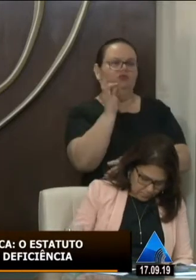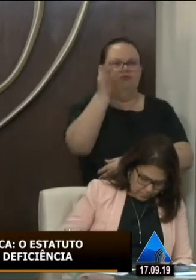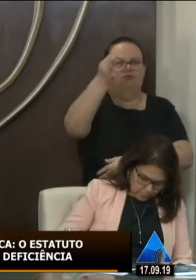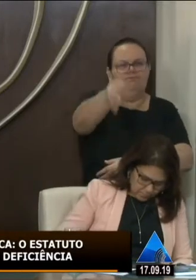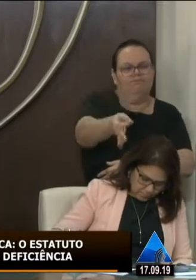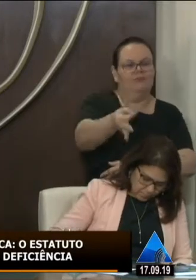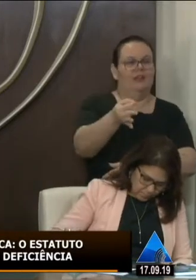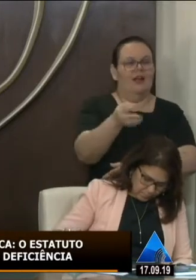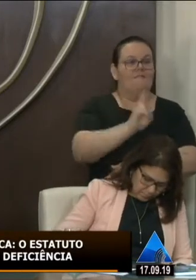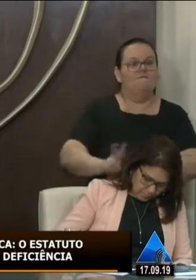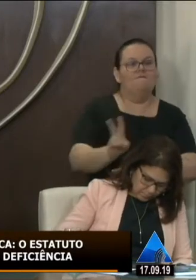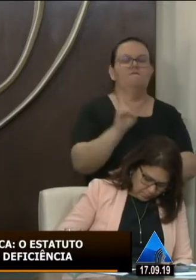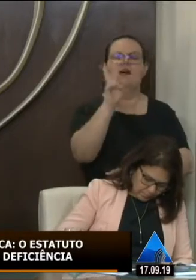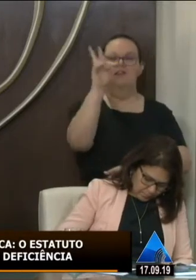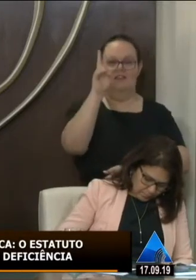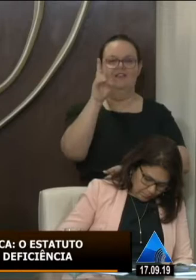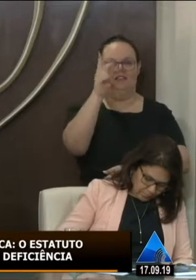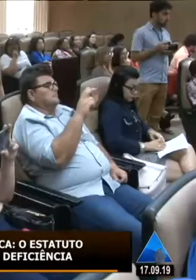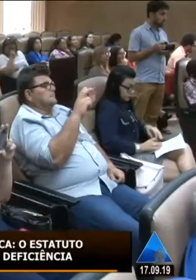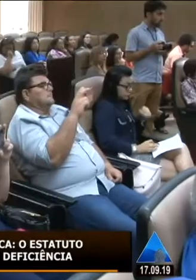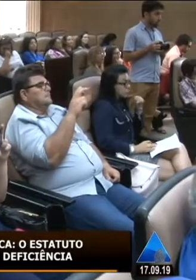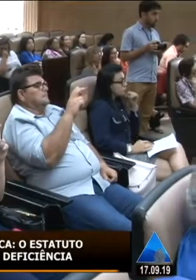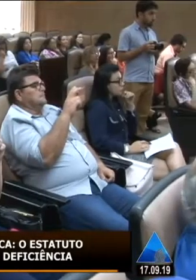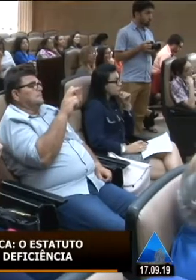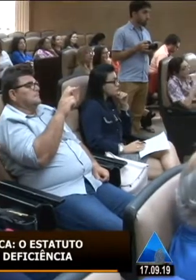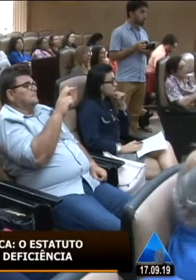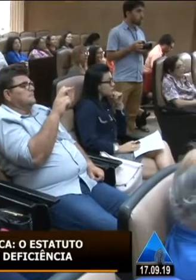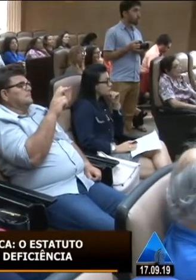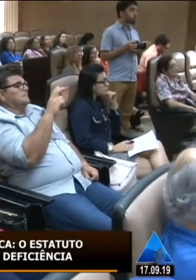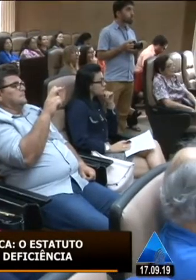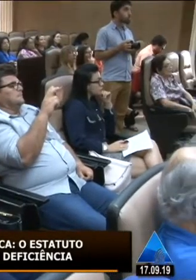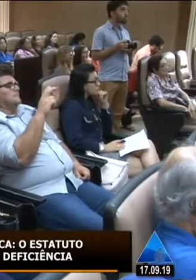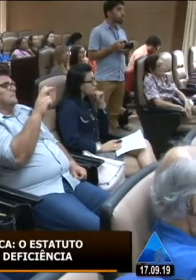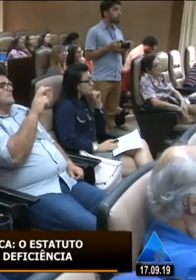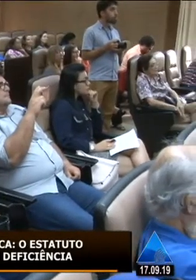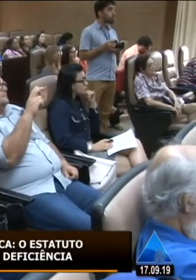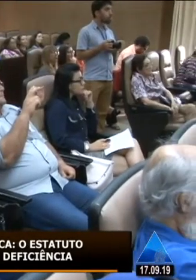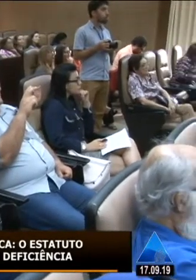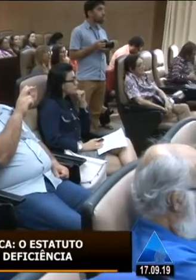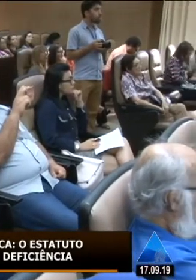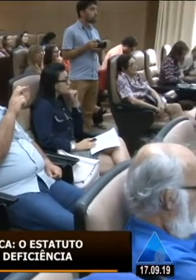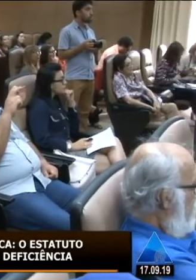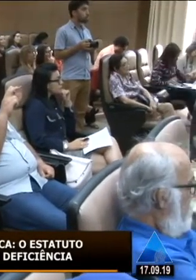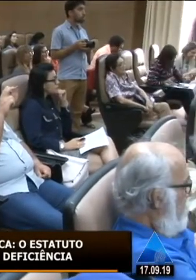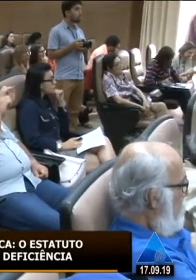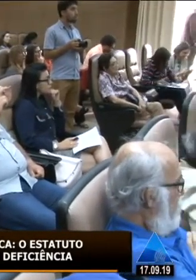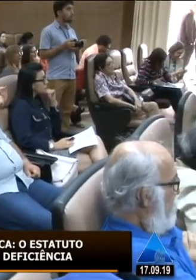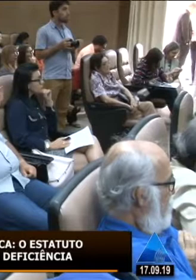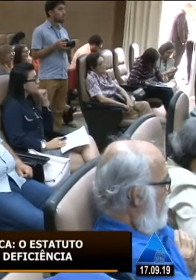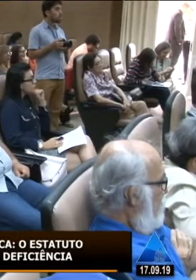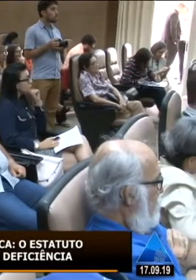devido valor como cidadãos e sem o coitadismo eu não quero que ninguém olhe para o meu irmão como apenas um coitadinho